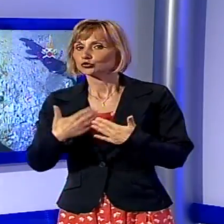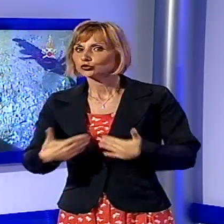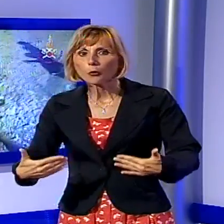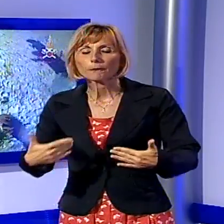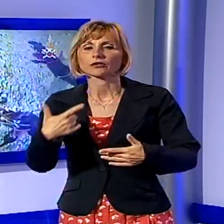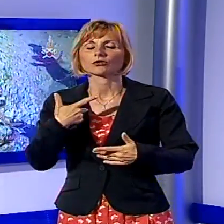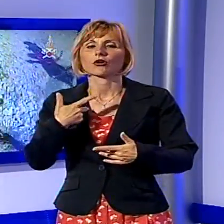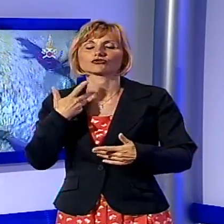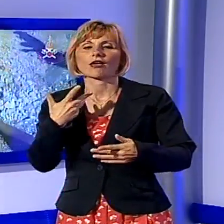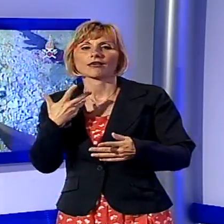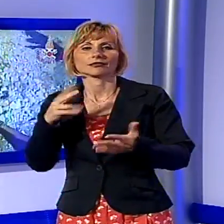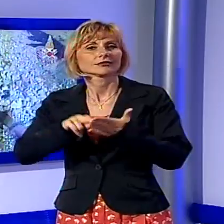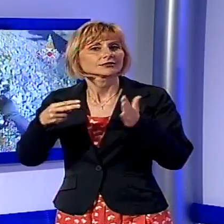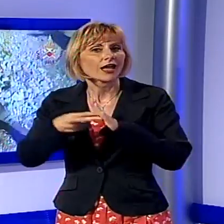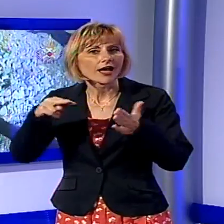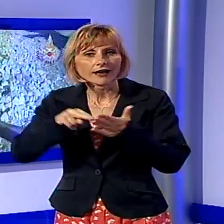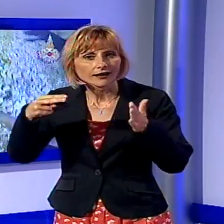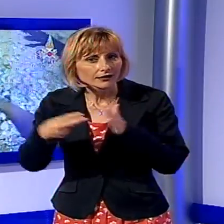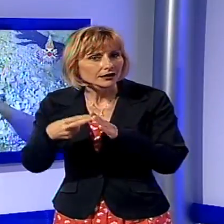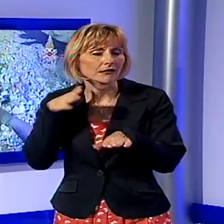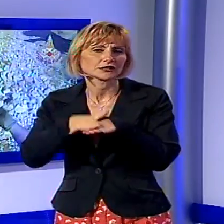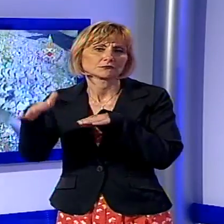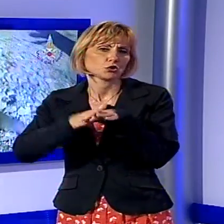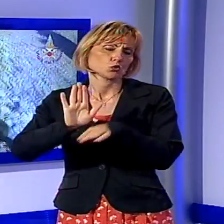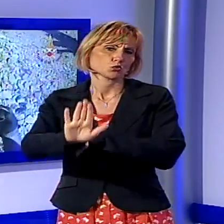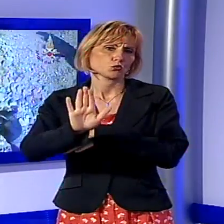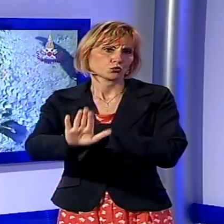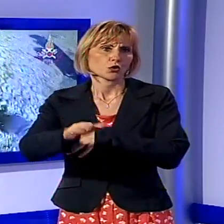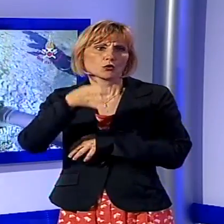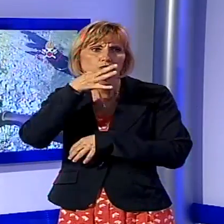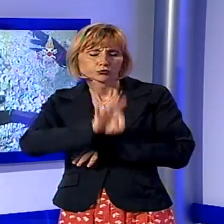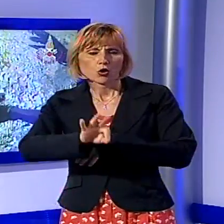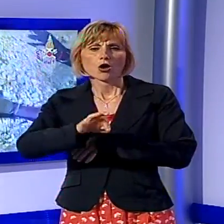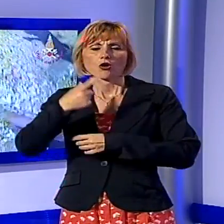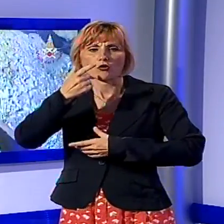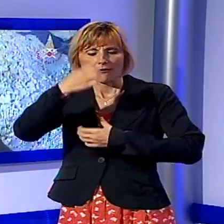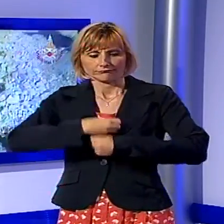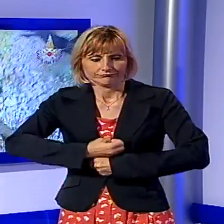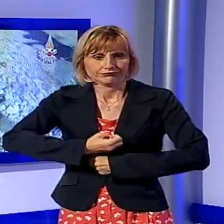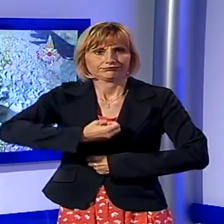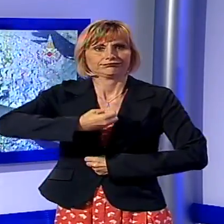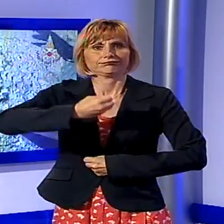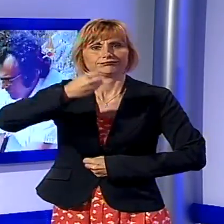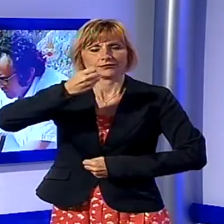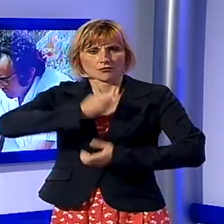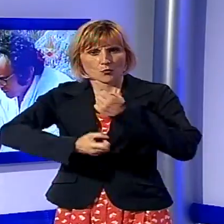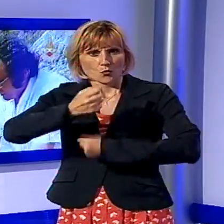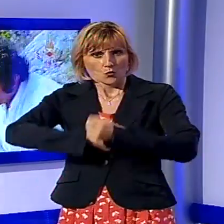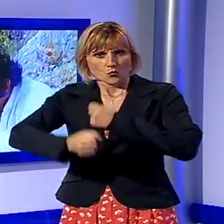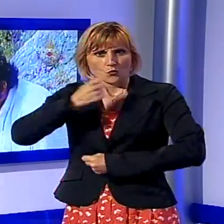tecniche speleoalpino e fluviali, hanno potuto improntare una manovra di calata e recupero dell'animale. Per fortuna il cane